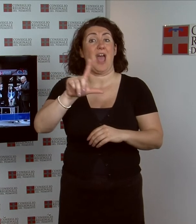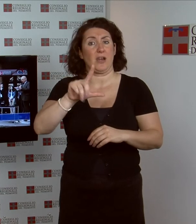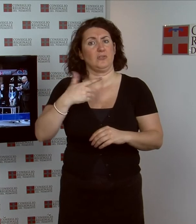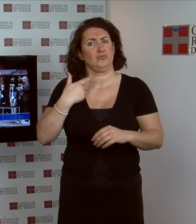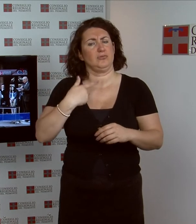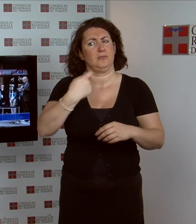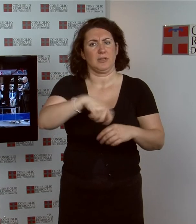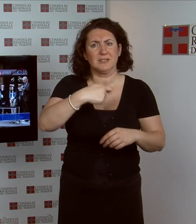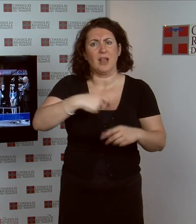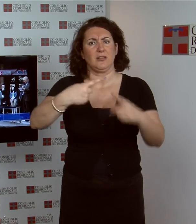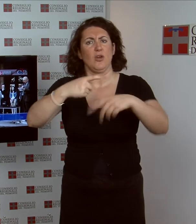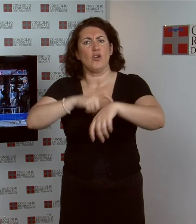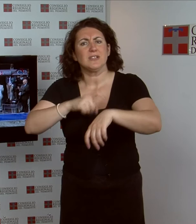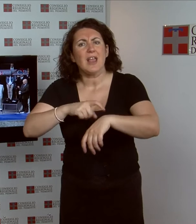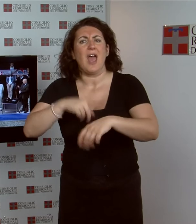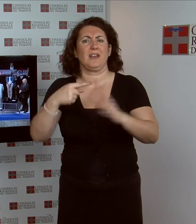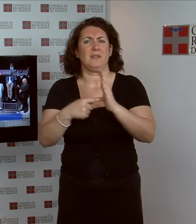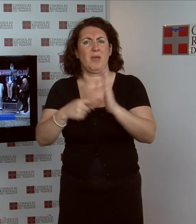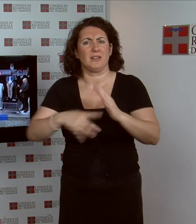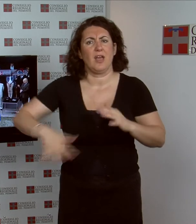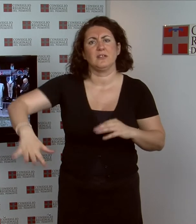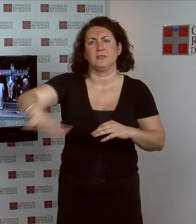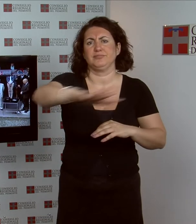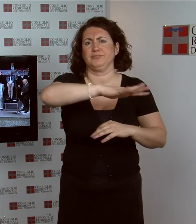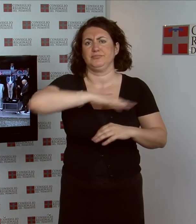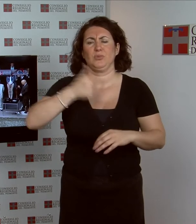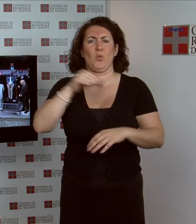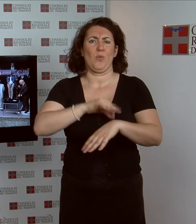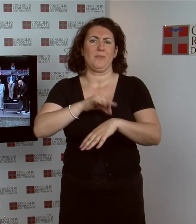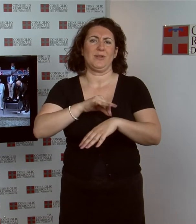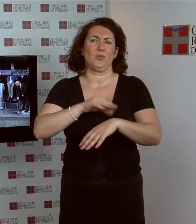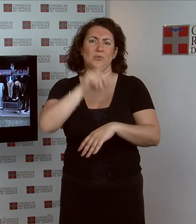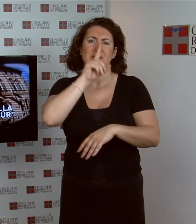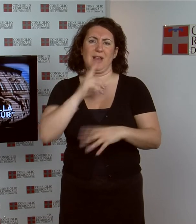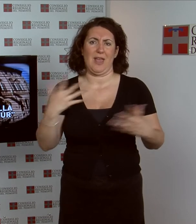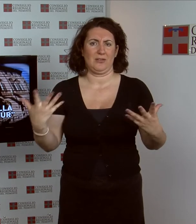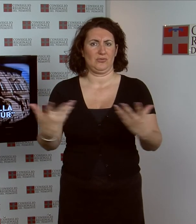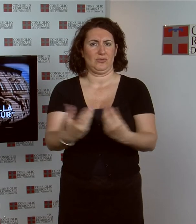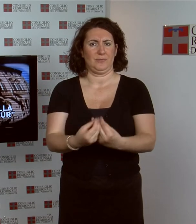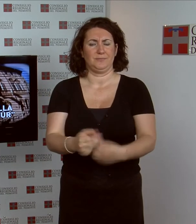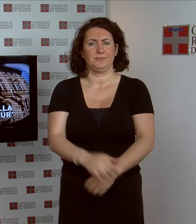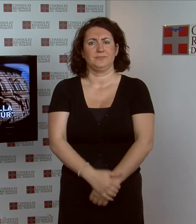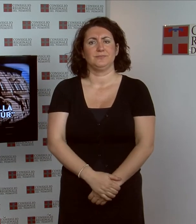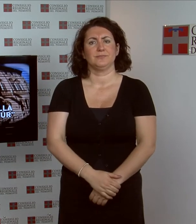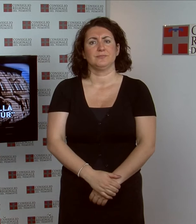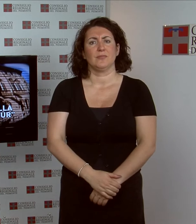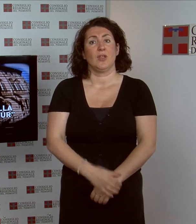ha svolto la commemorazione e ha invitato i presenti a osservare un minuto di silenzio. Benemerito della fondazione Cavour